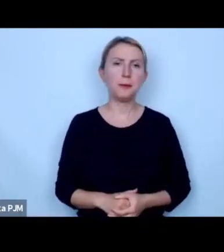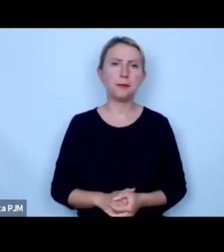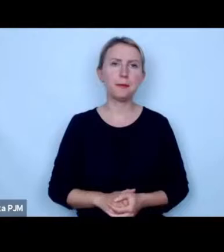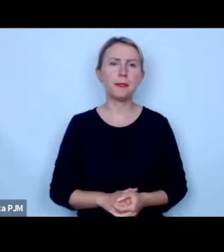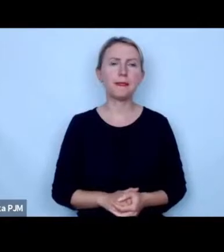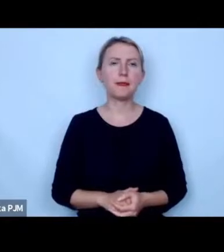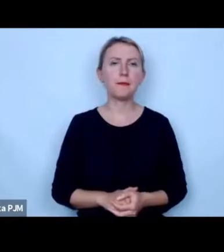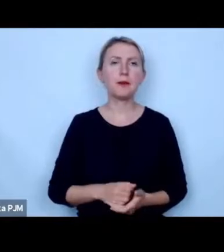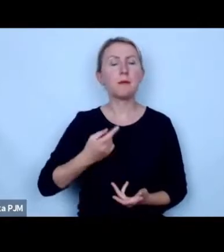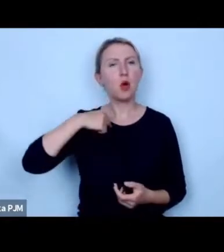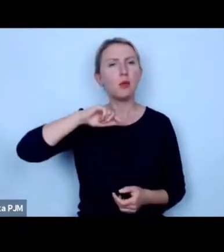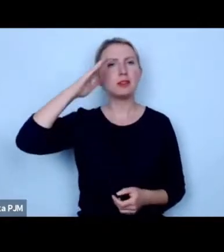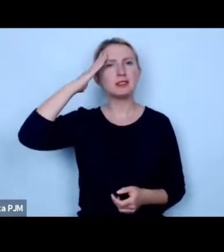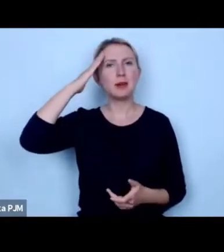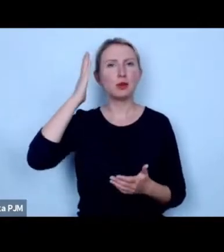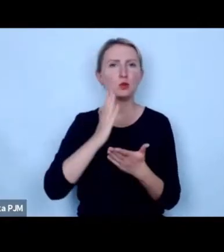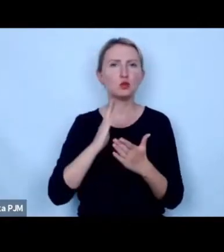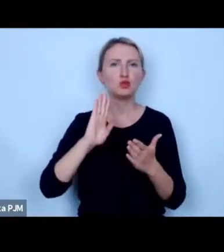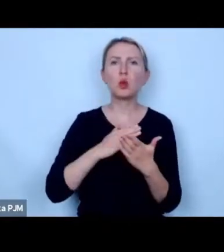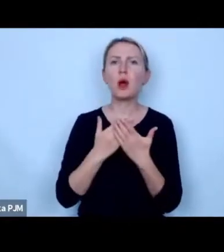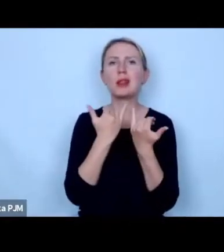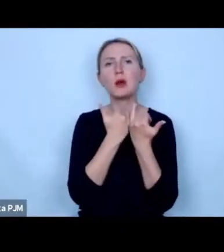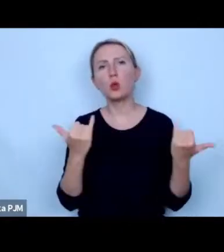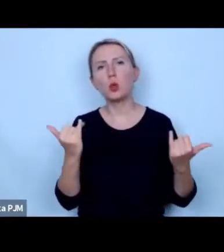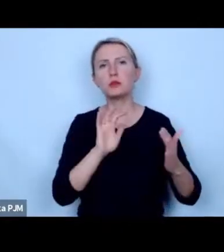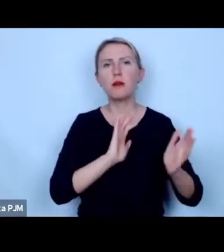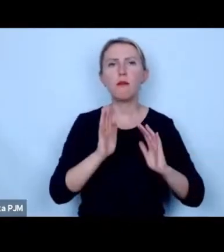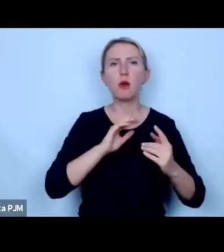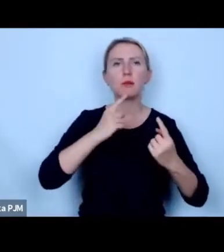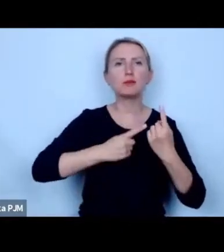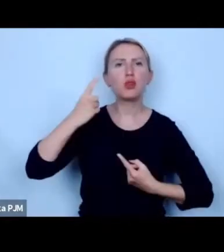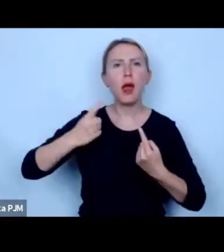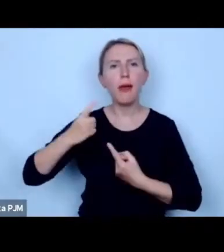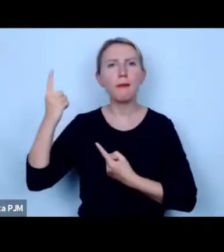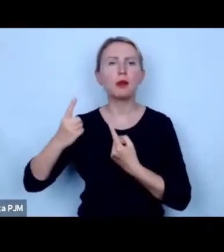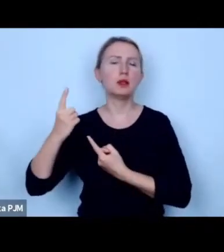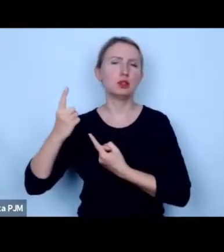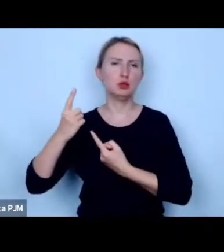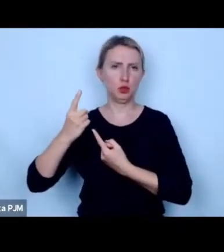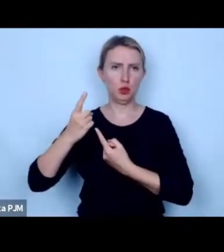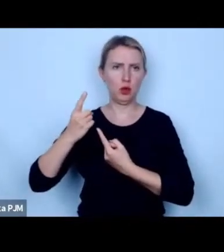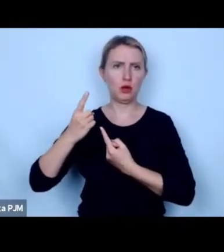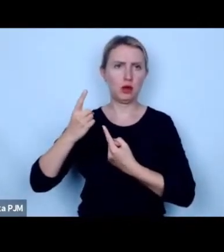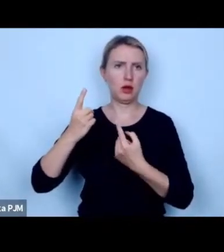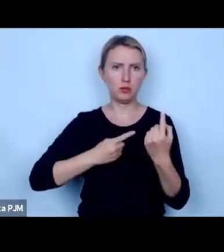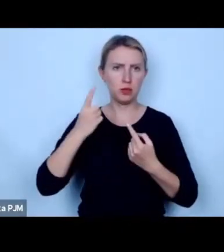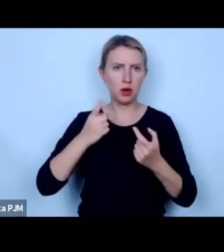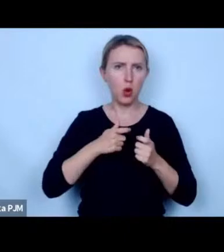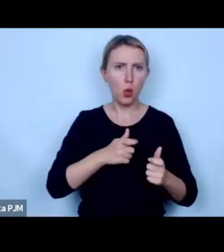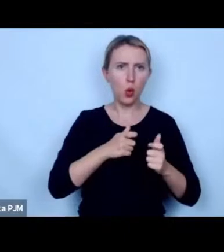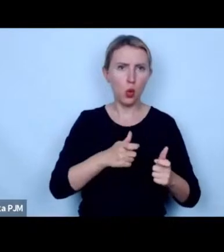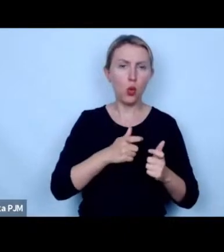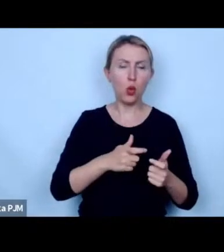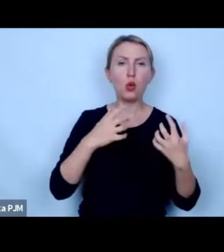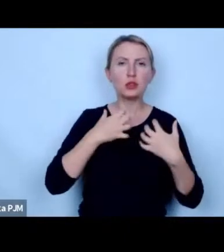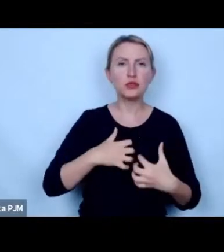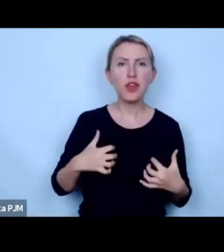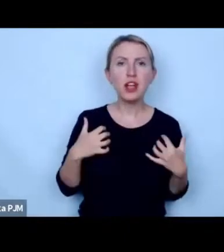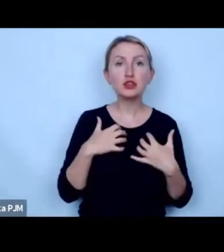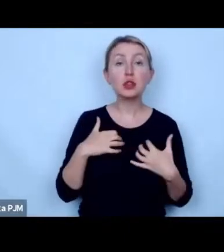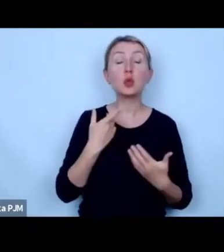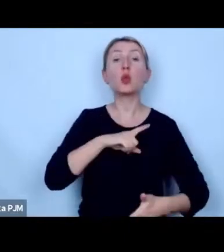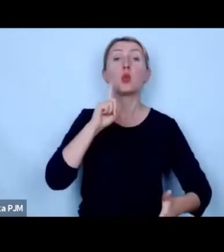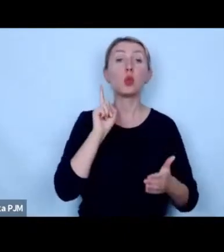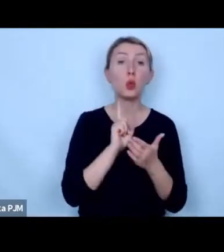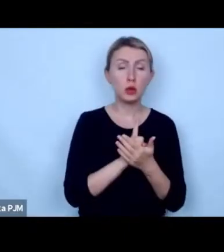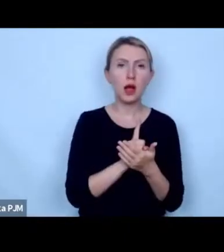ponieważ my znamy już przykłady różnych form przemysłowego przemysłowego chowu zwierząt które udało